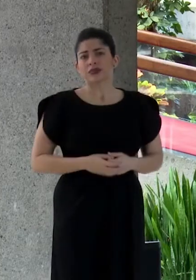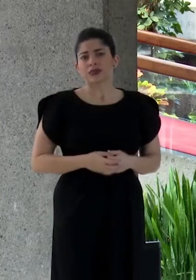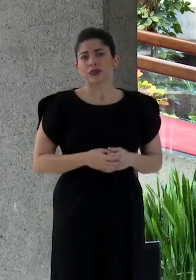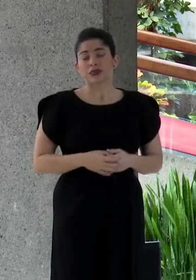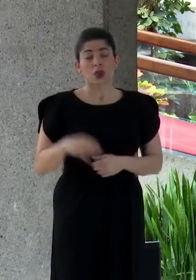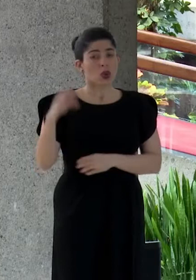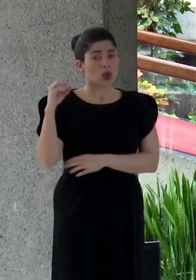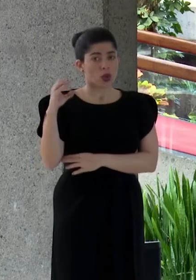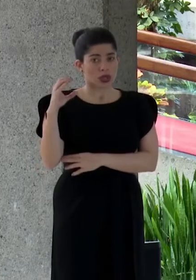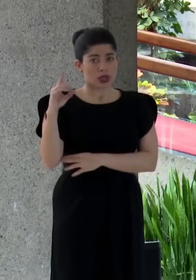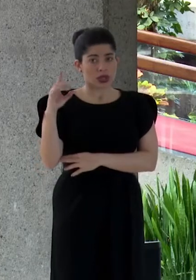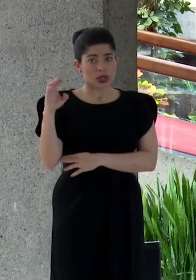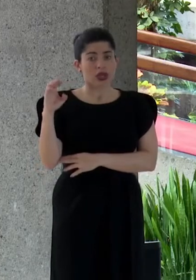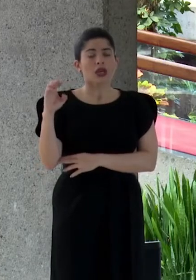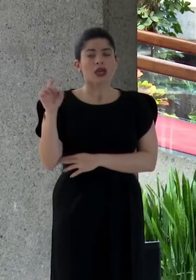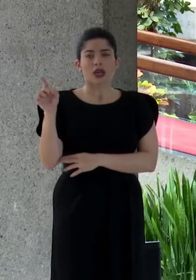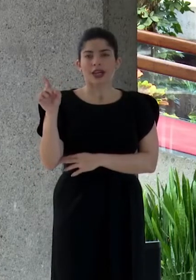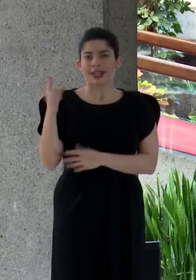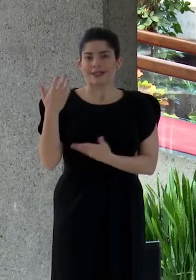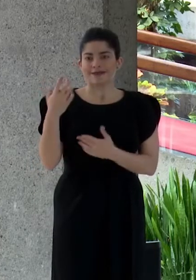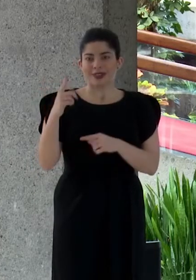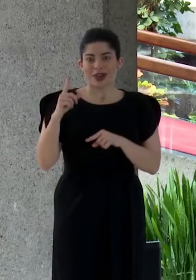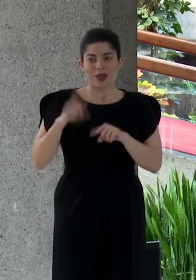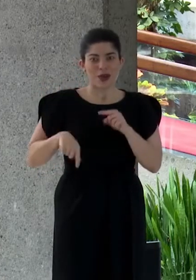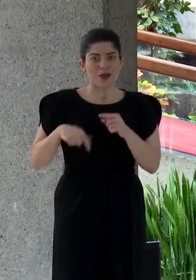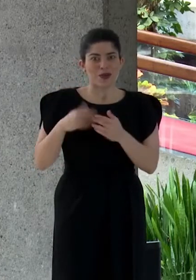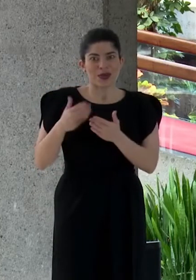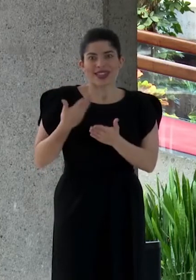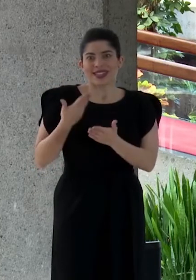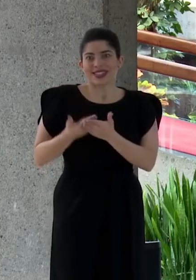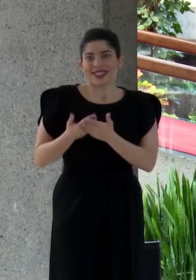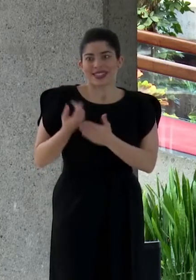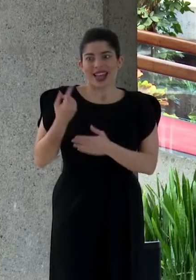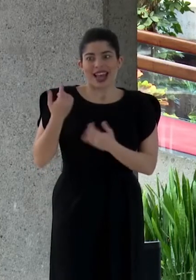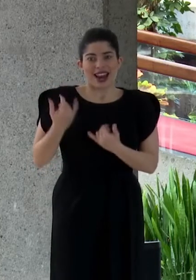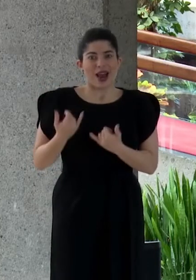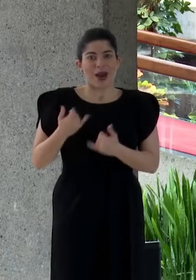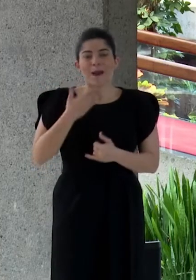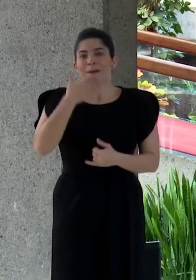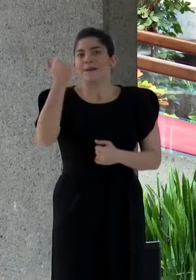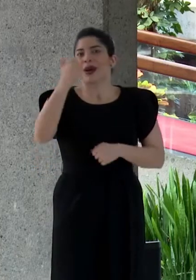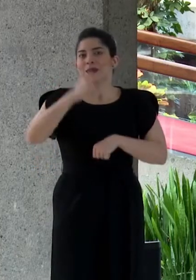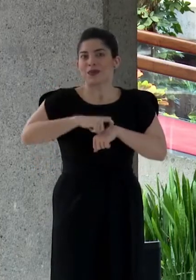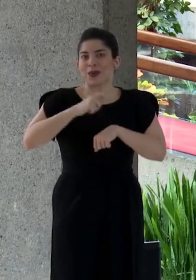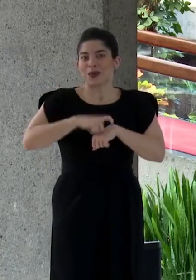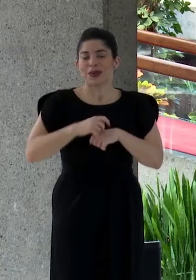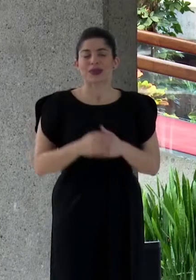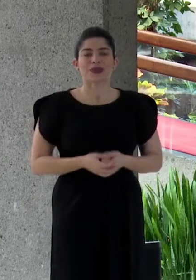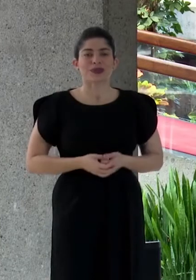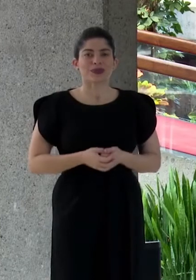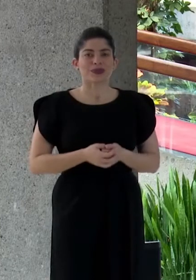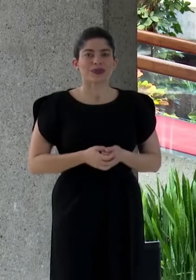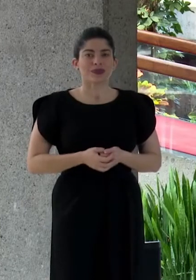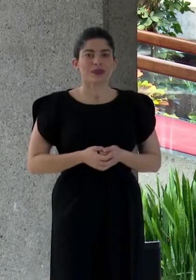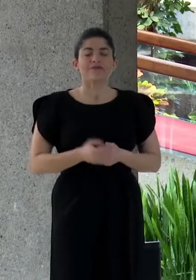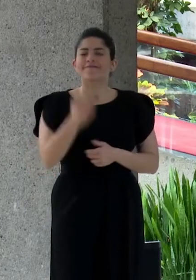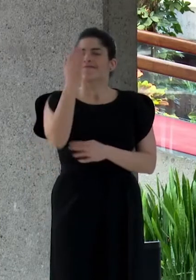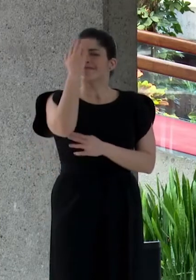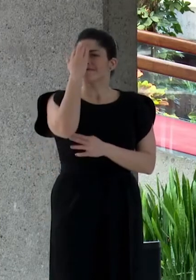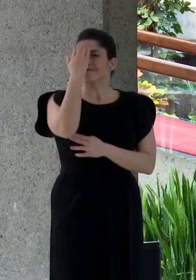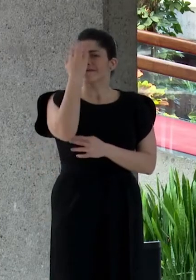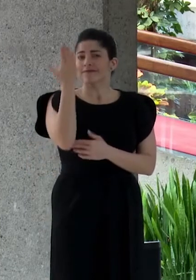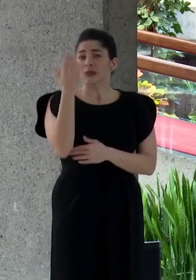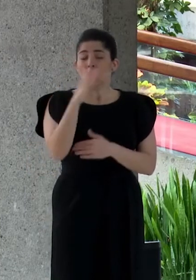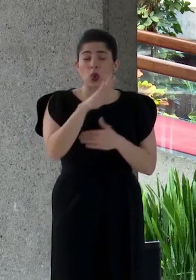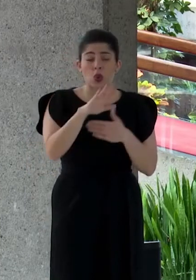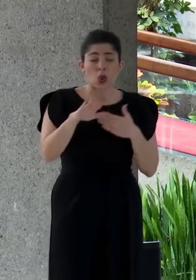La OCDE no podría haber llegado por ello en mejor momento. Sabemos que no podremos abrir